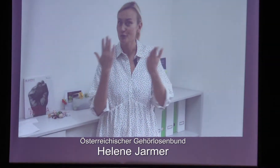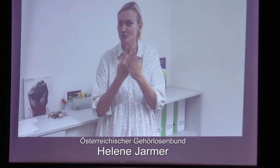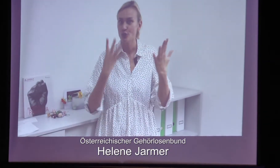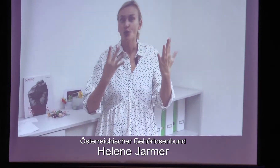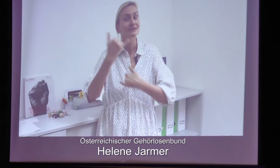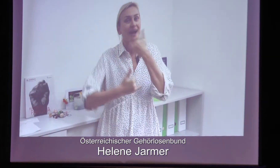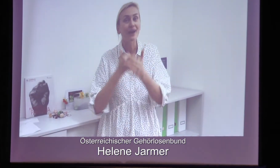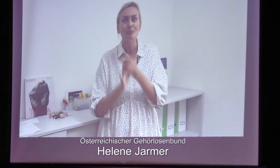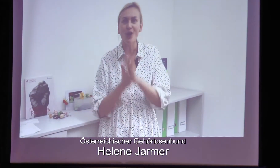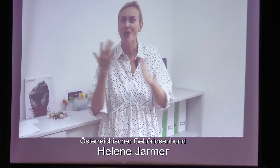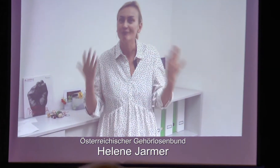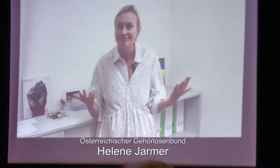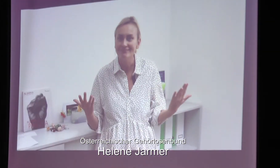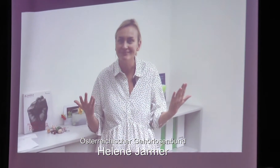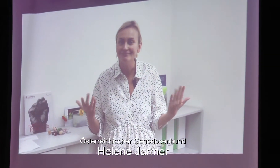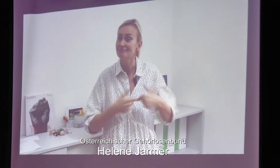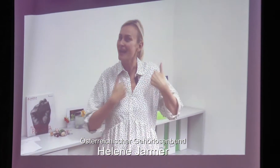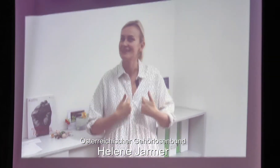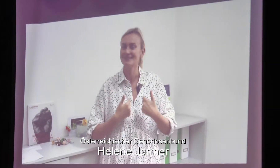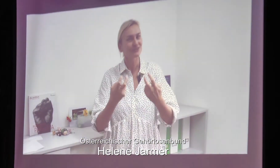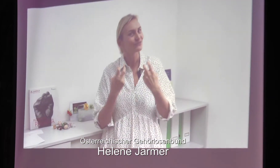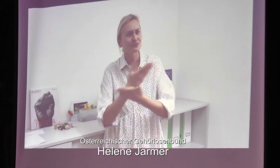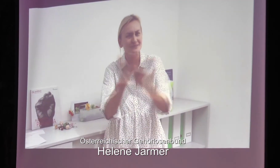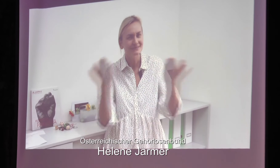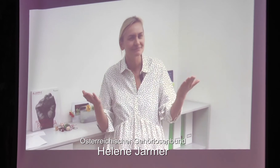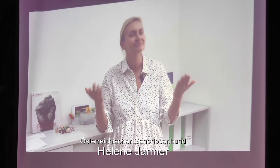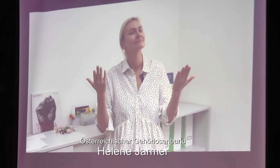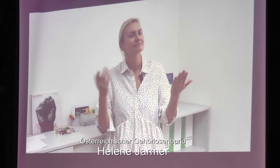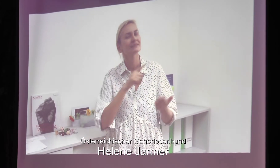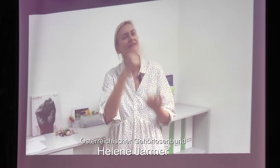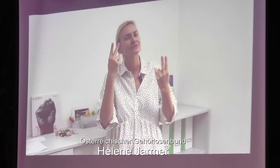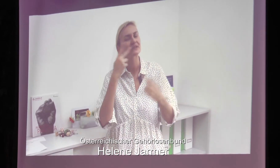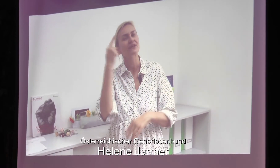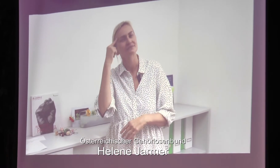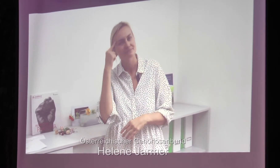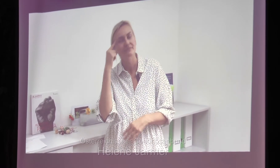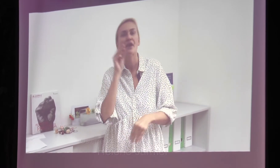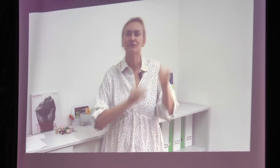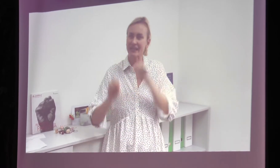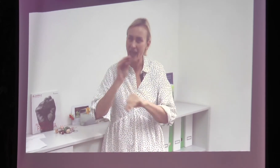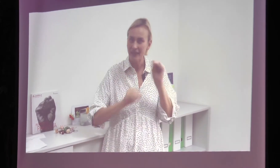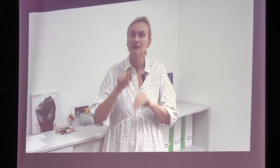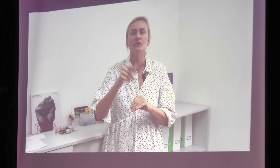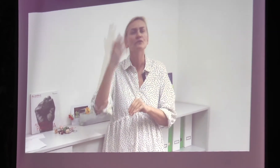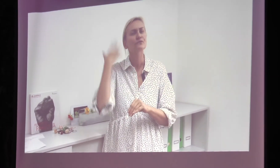Der Deutsche Behördenbund hat schon das nachjährige Bedeutung. Herzlichen Glückwunsch.